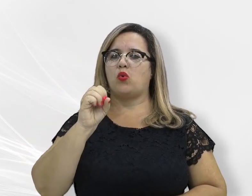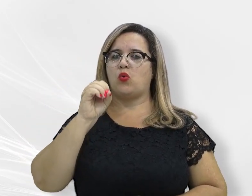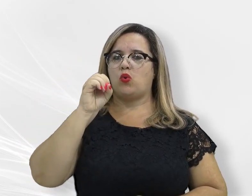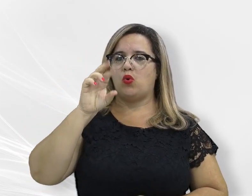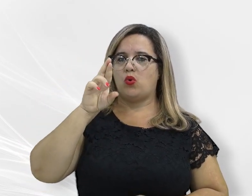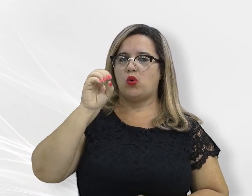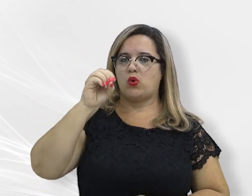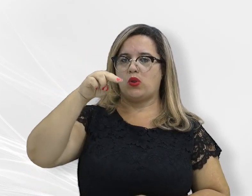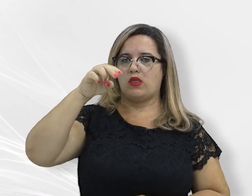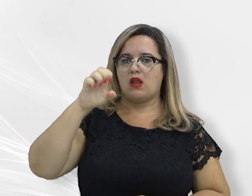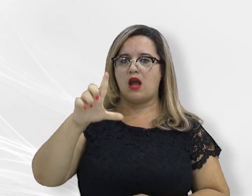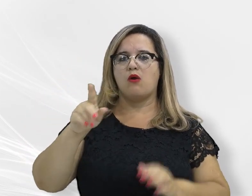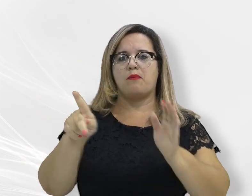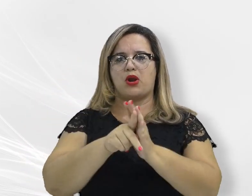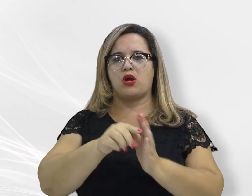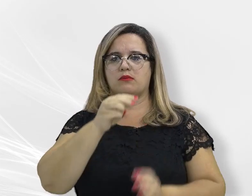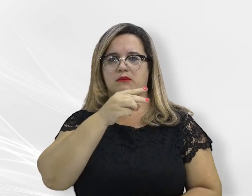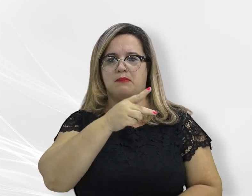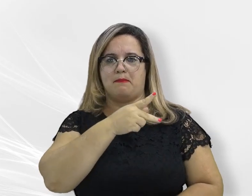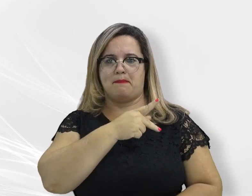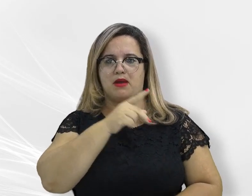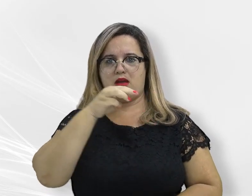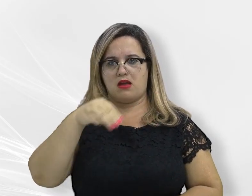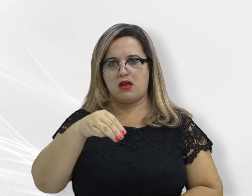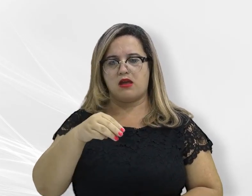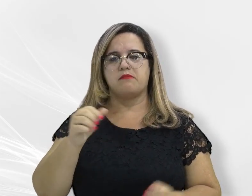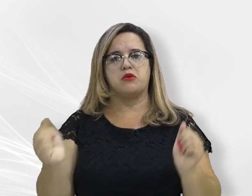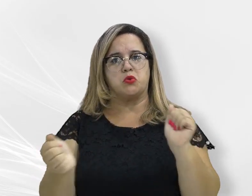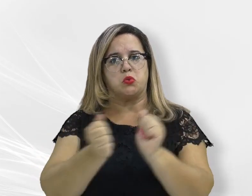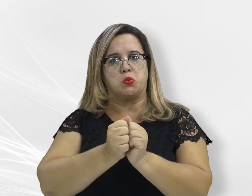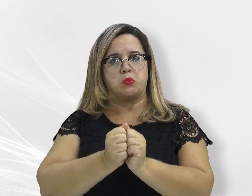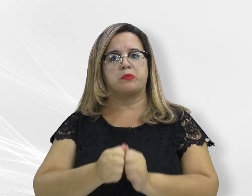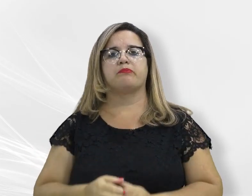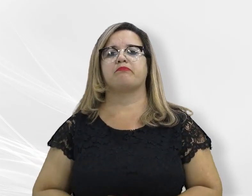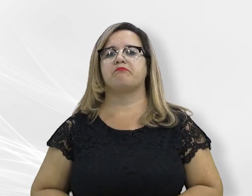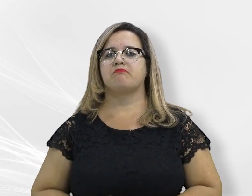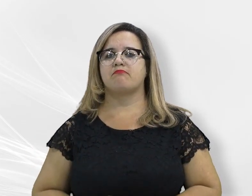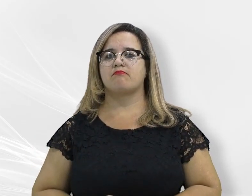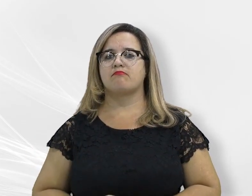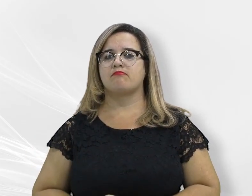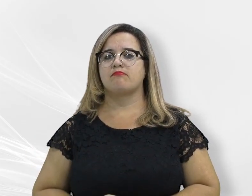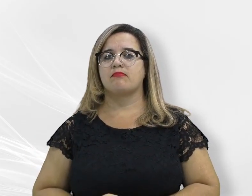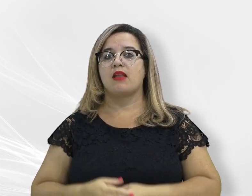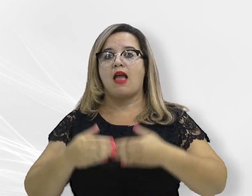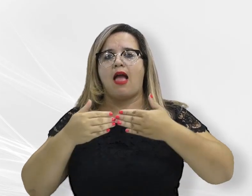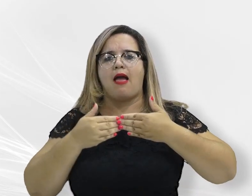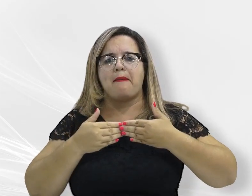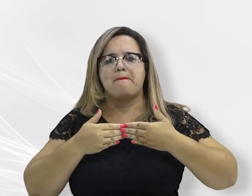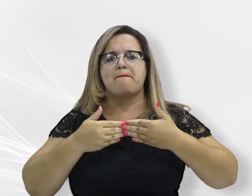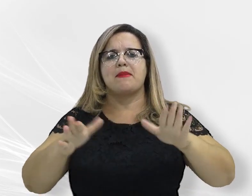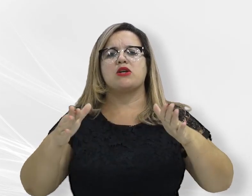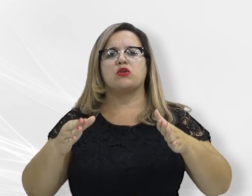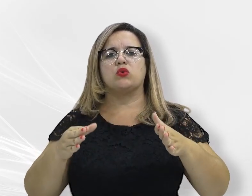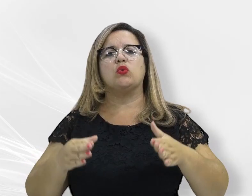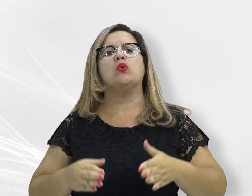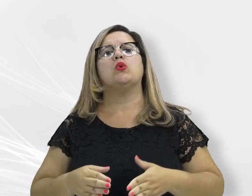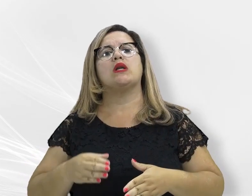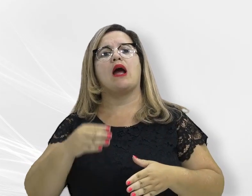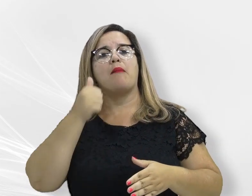da Polícia Militar. Homenagem Na abertura da solenidade de inauguração, a Secretária-Geral